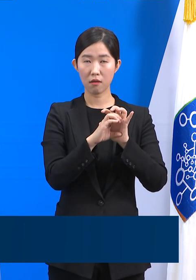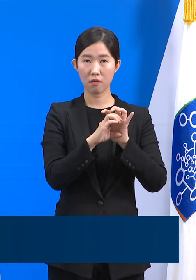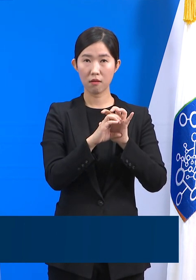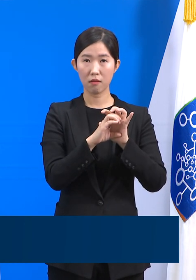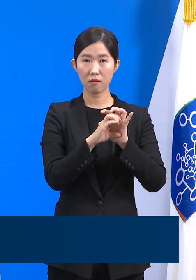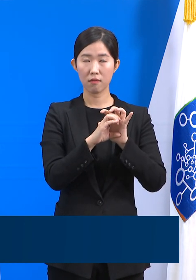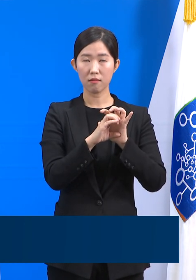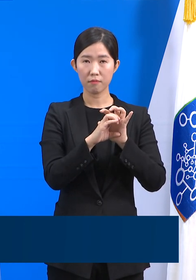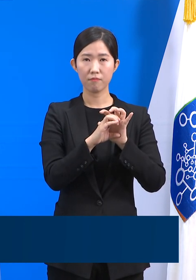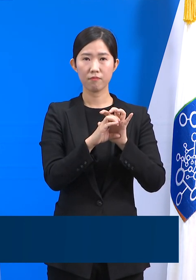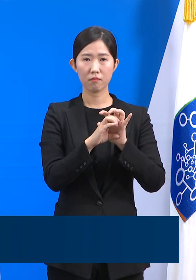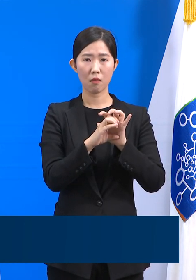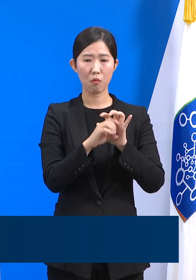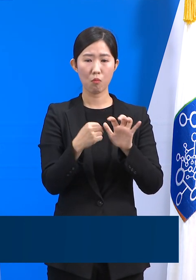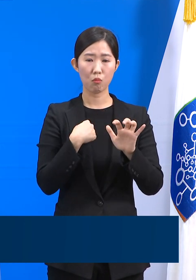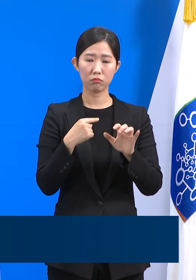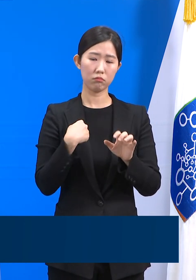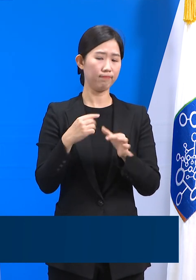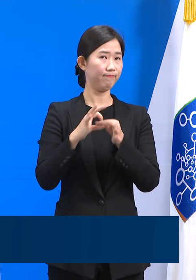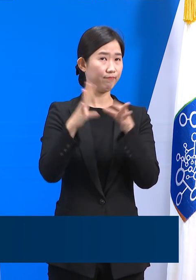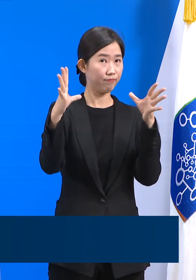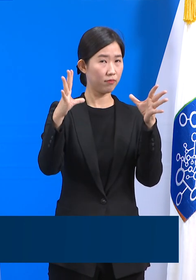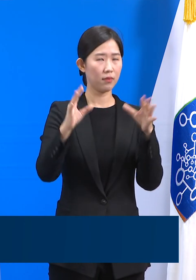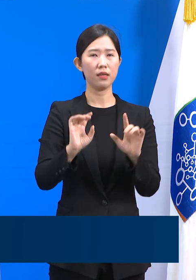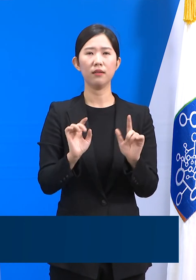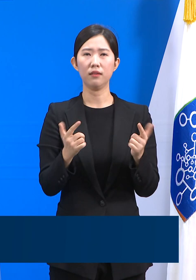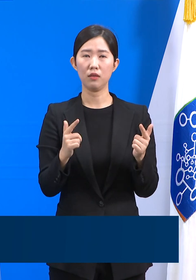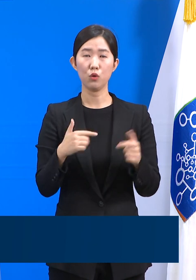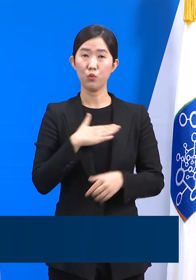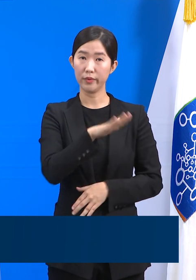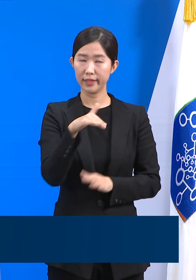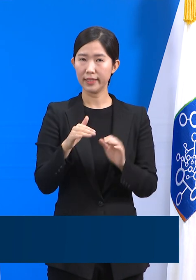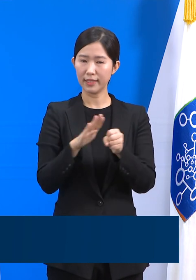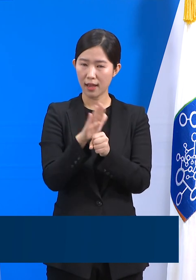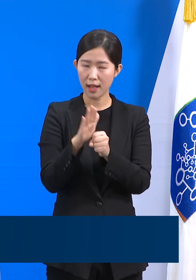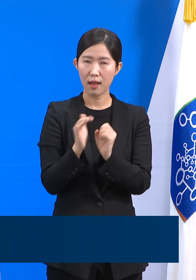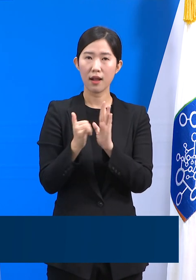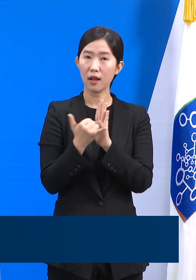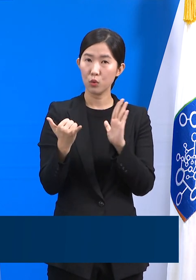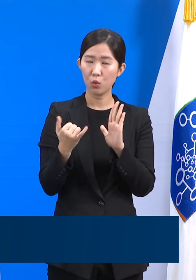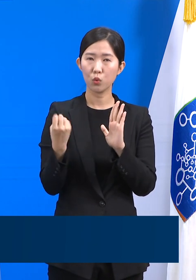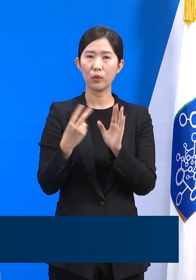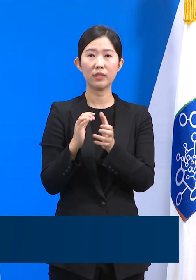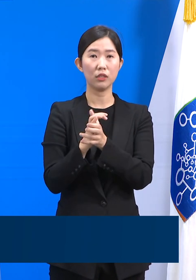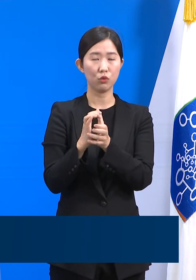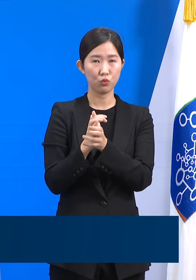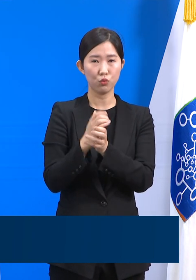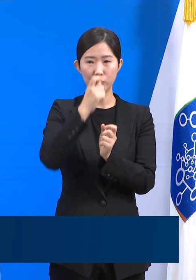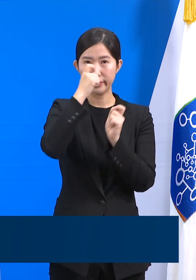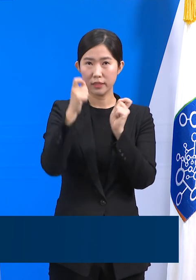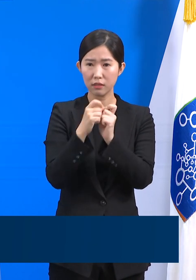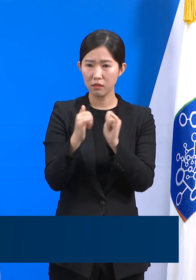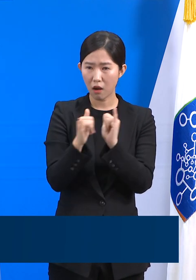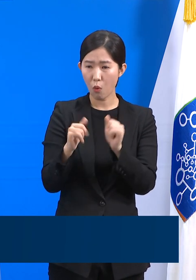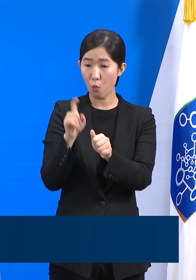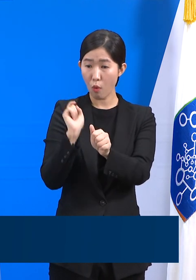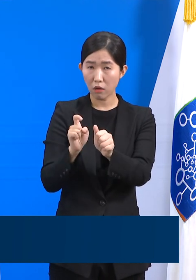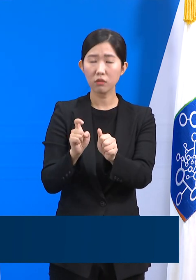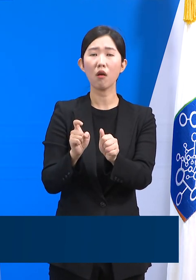다른 사건이 아닙니다. 우리의 사랑하는 가족과 지인들이 언제나 확진되어도 이상하지 않습니다.